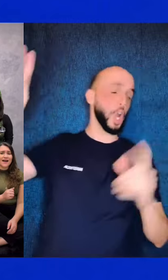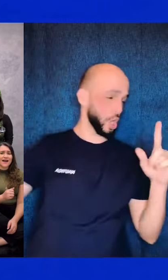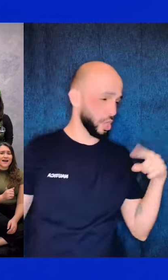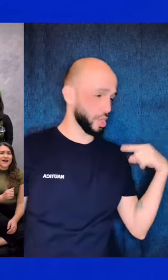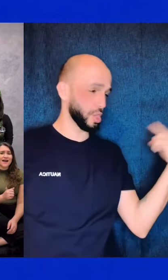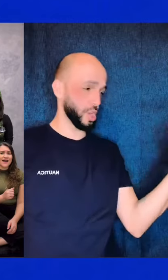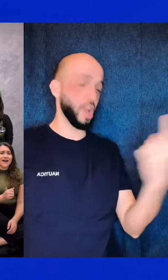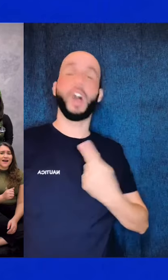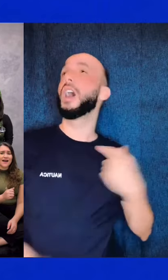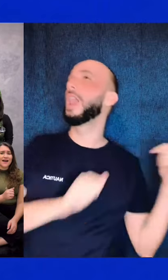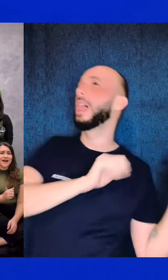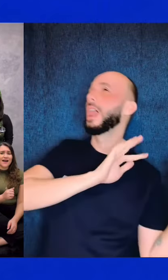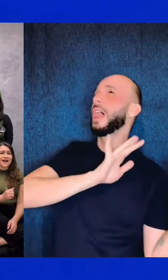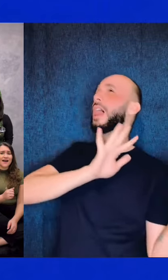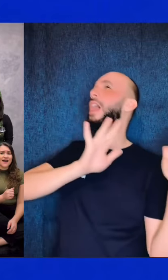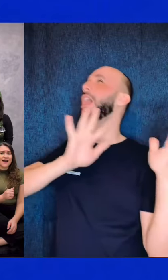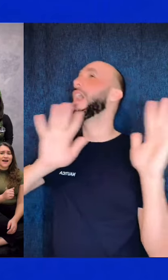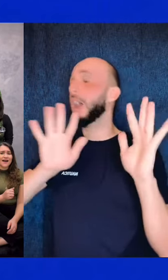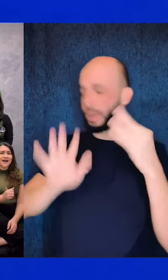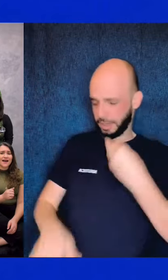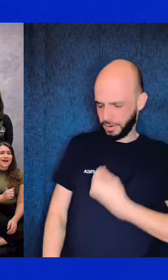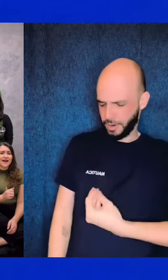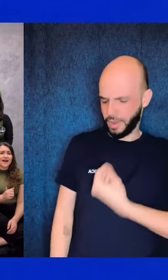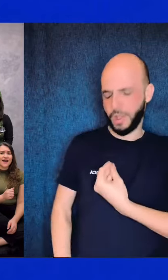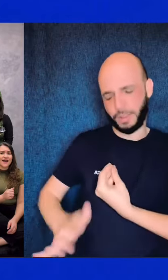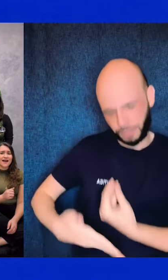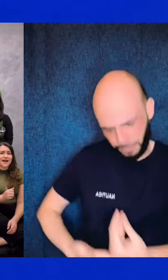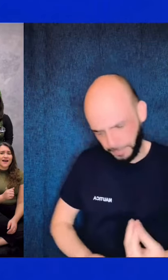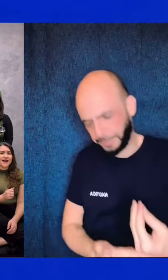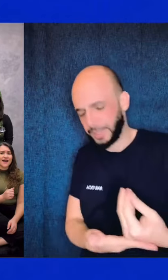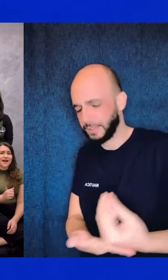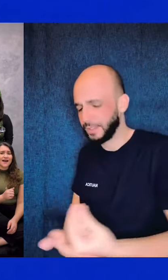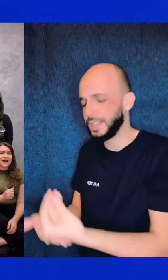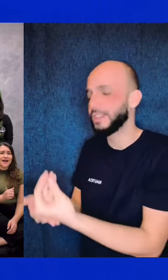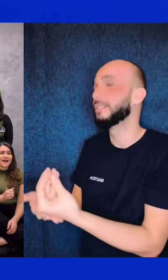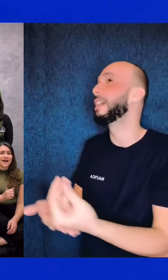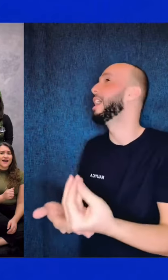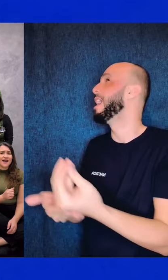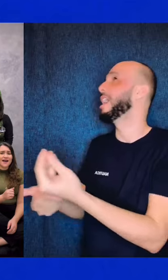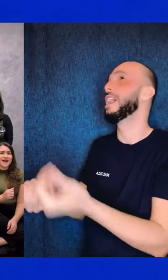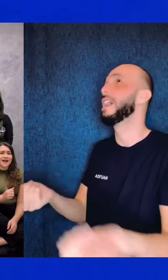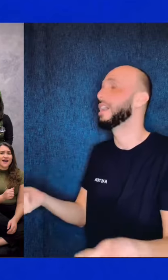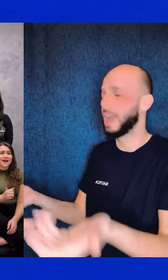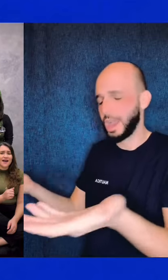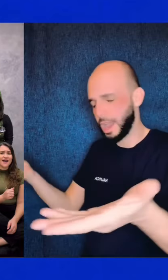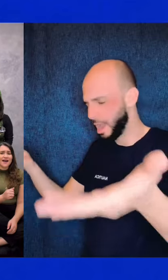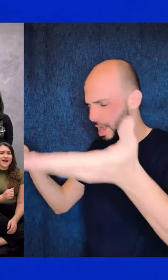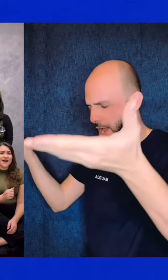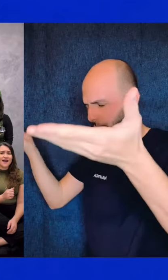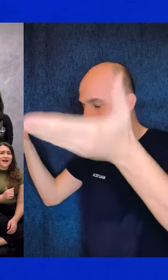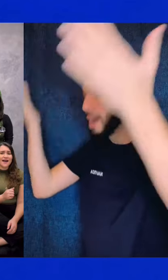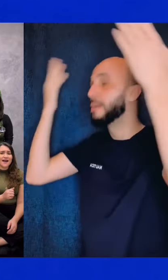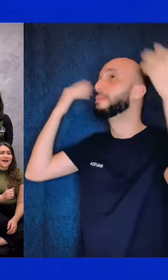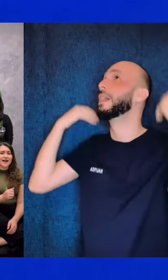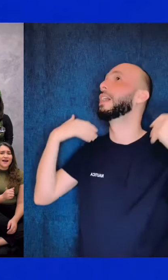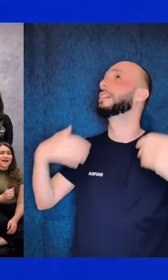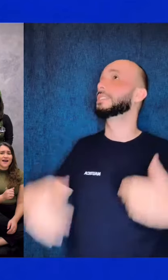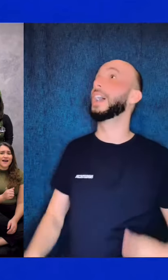te entregamos nosso viver. Pra te